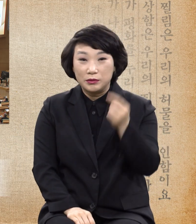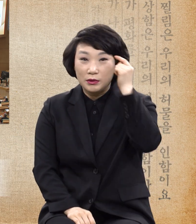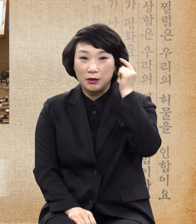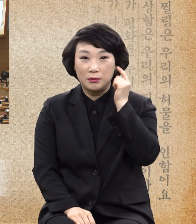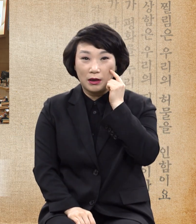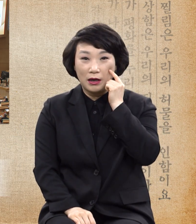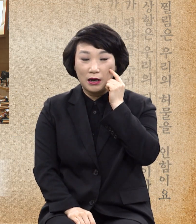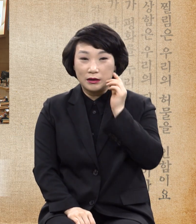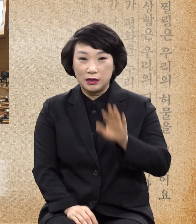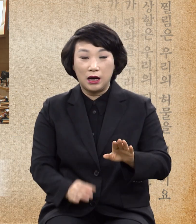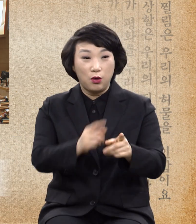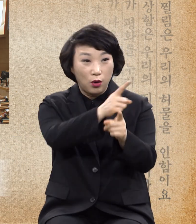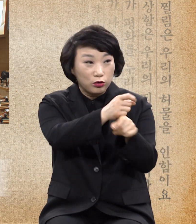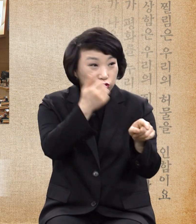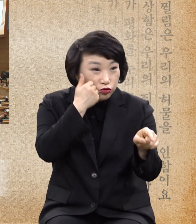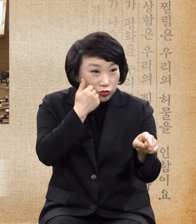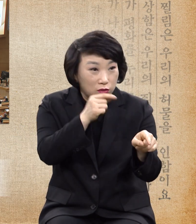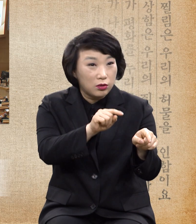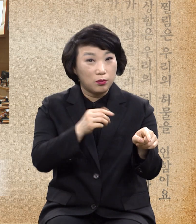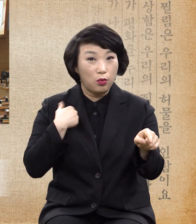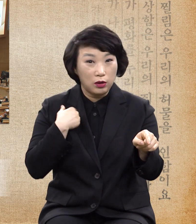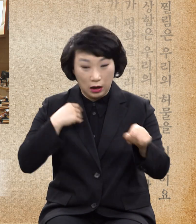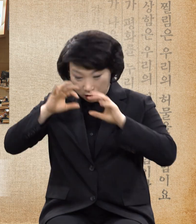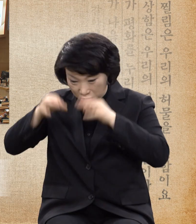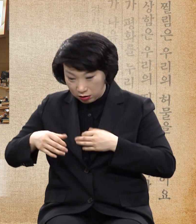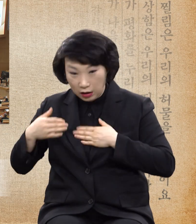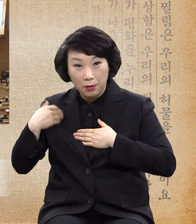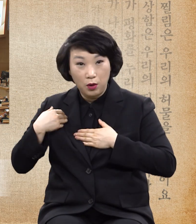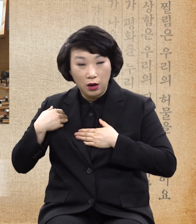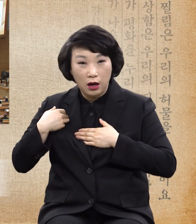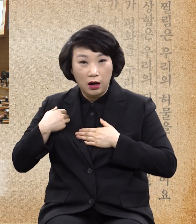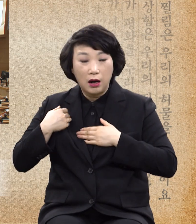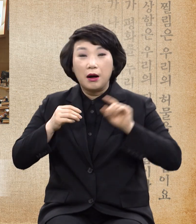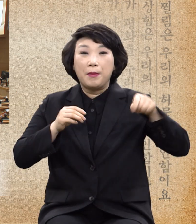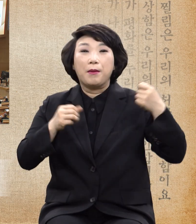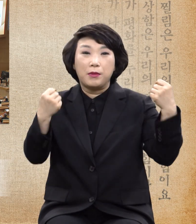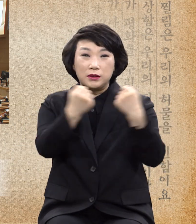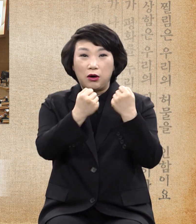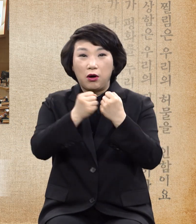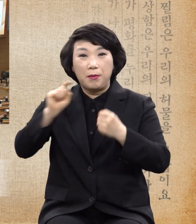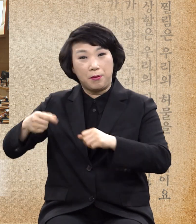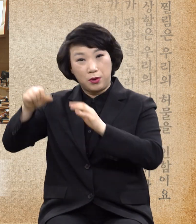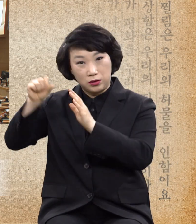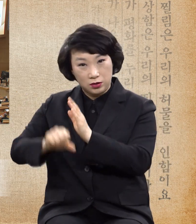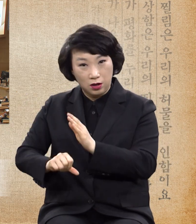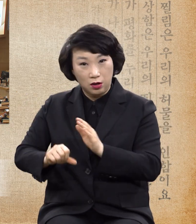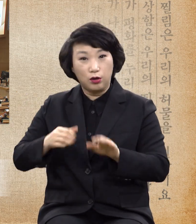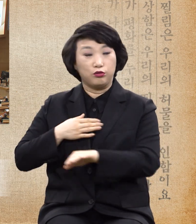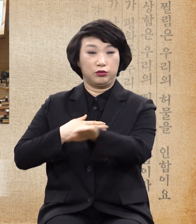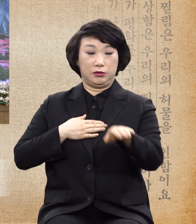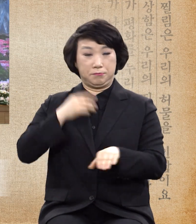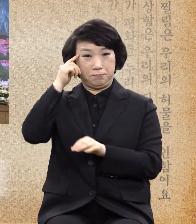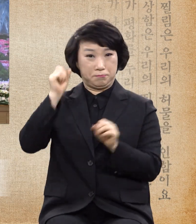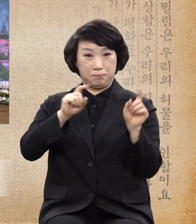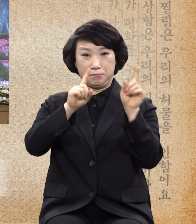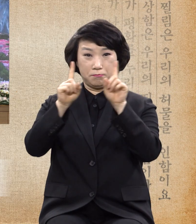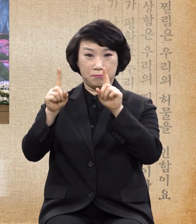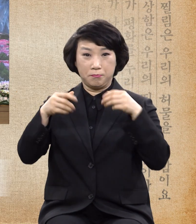적을 모르고 나를 모르면 백전 백패하는 거야 우리가 정신 체제해야 됩니다 자 우리가